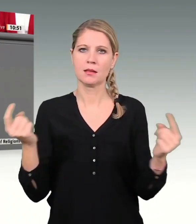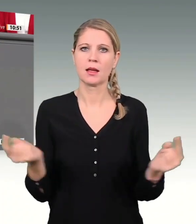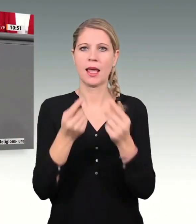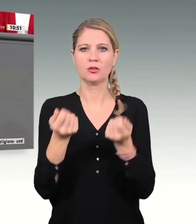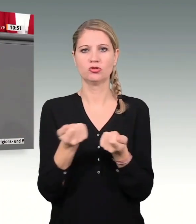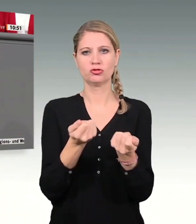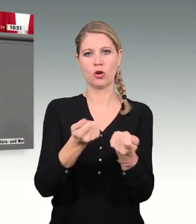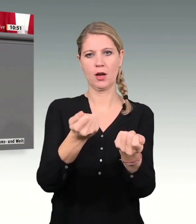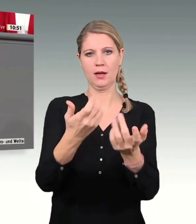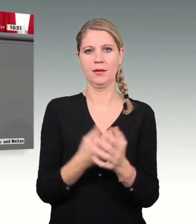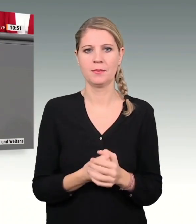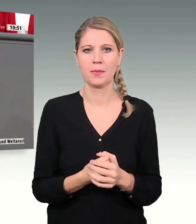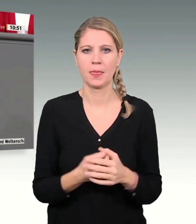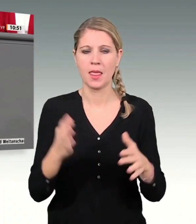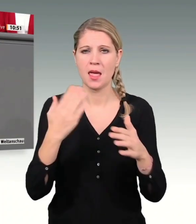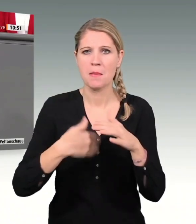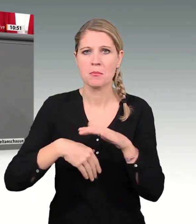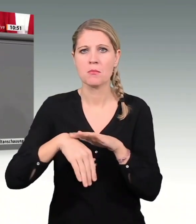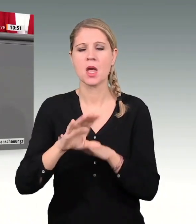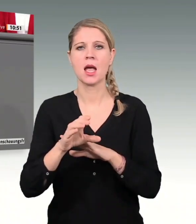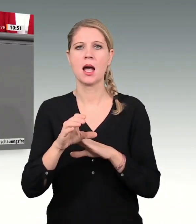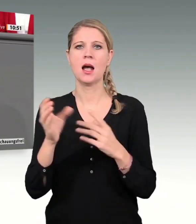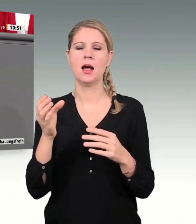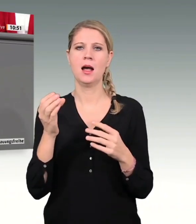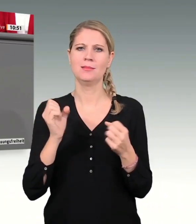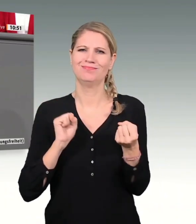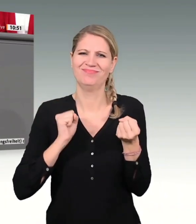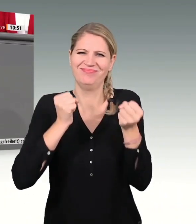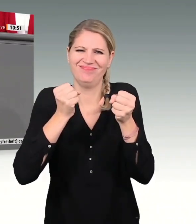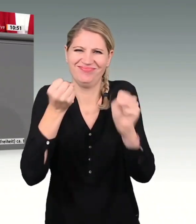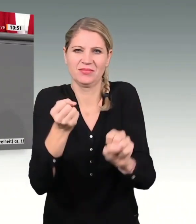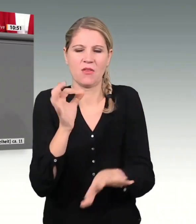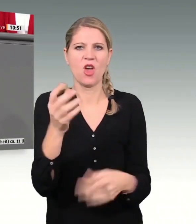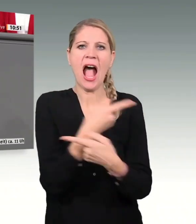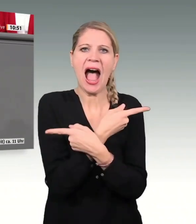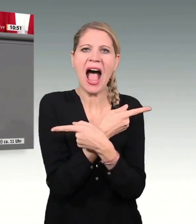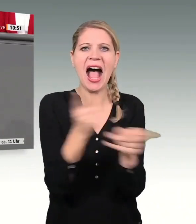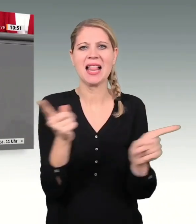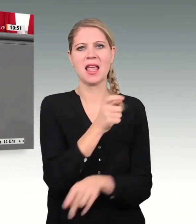verstärkter Einsatz für alle Menschenrechte ohne Ausnahme.